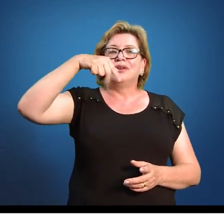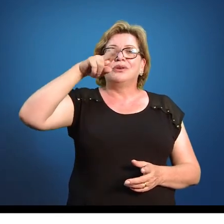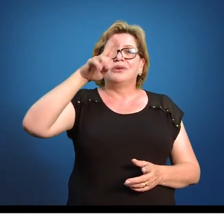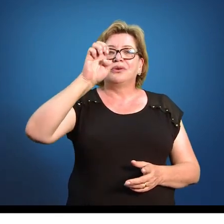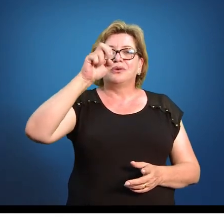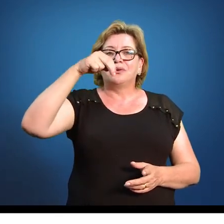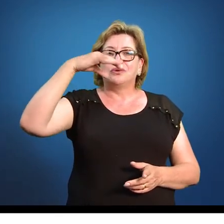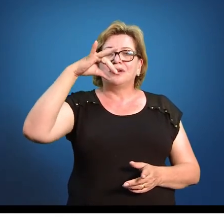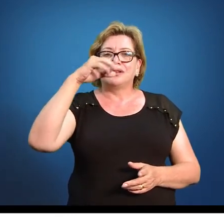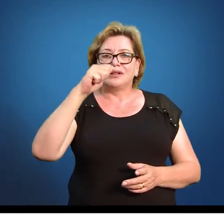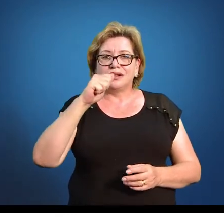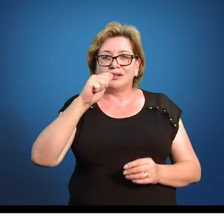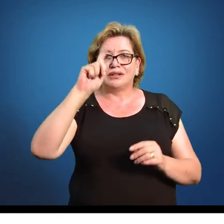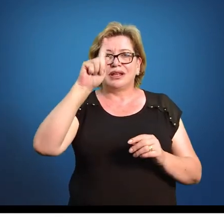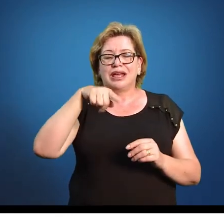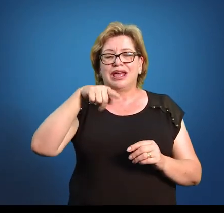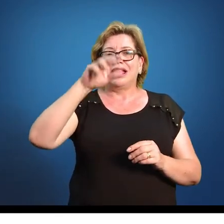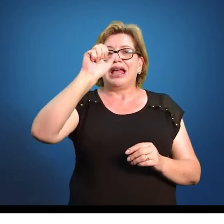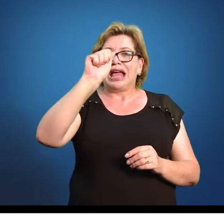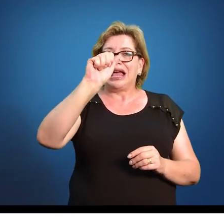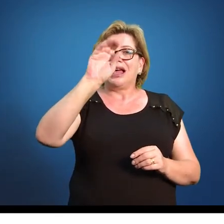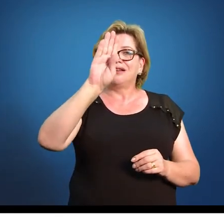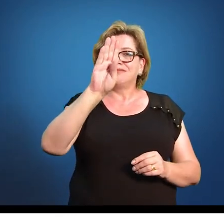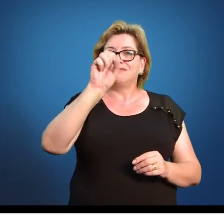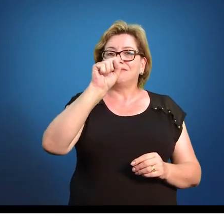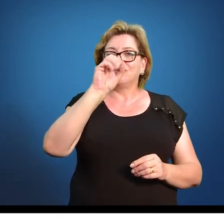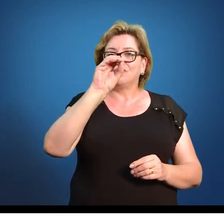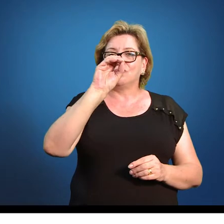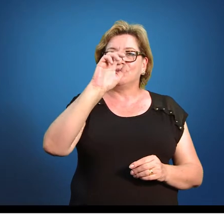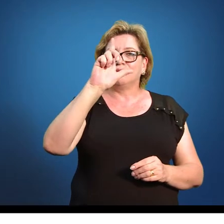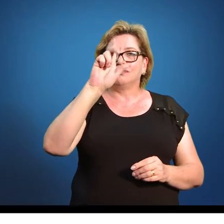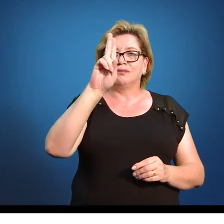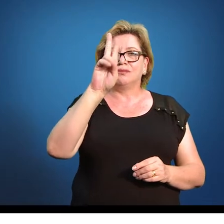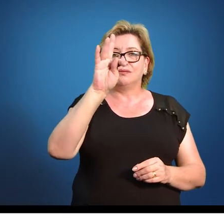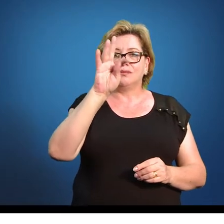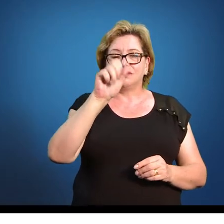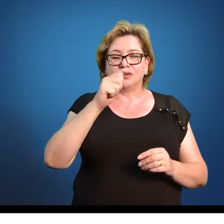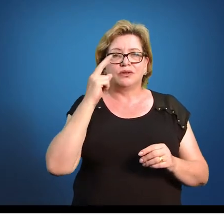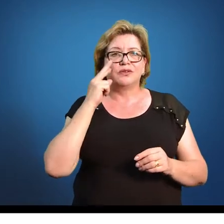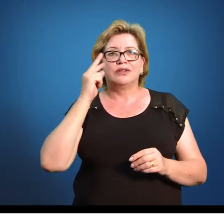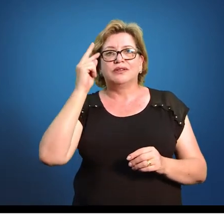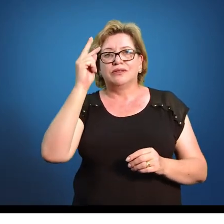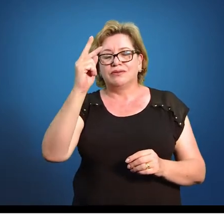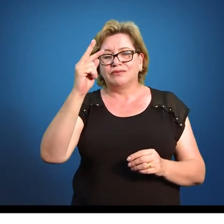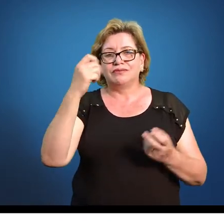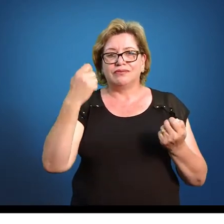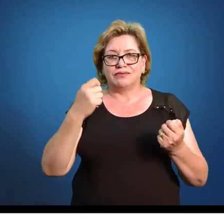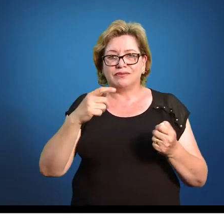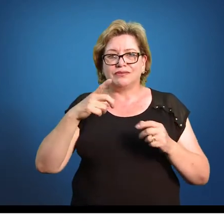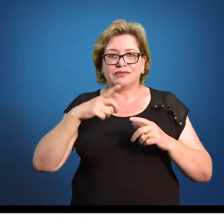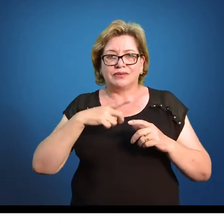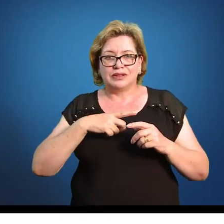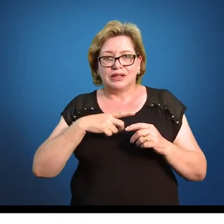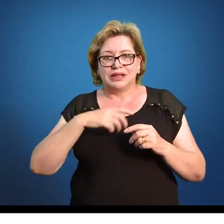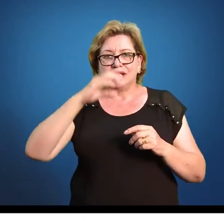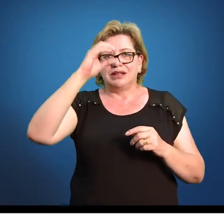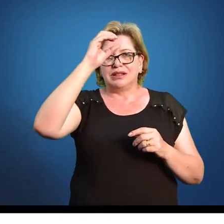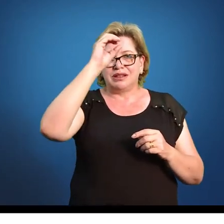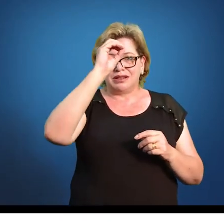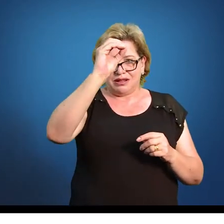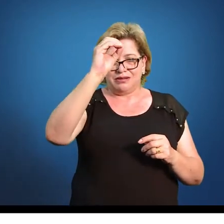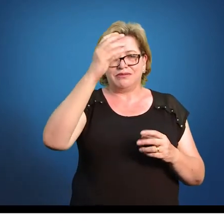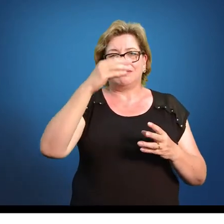é a nossa frequência absoluta. Então, fazendo uma leitura, eu tenho o quê? Nenhum filho,